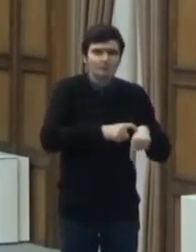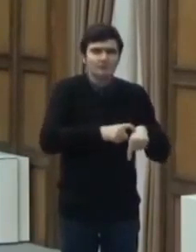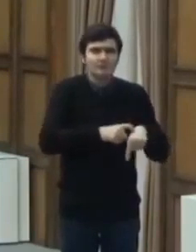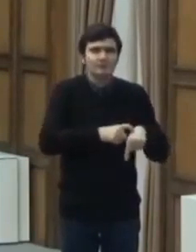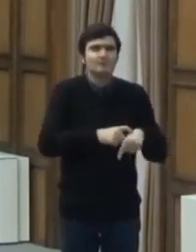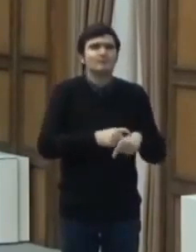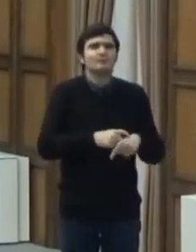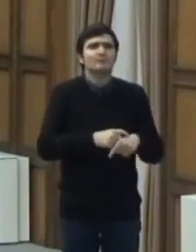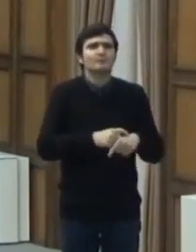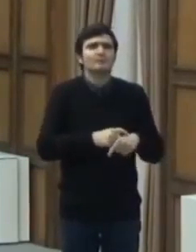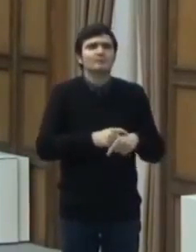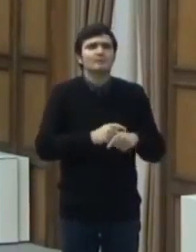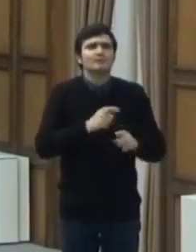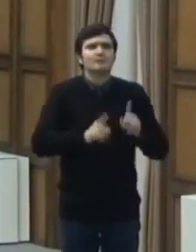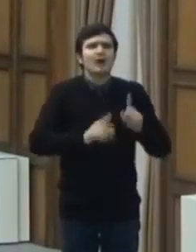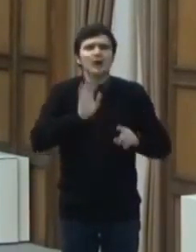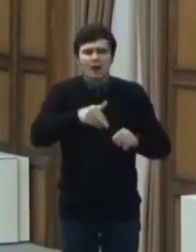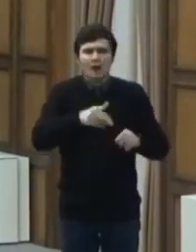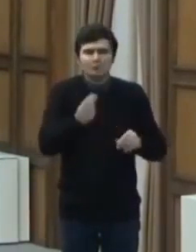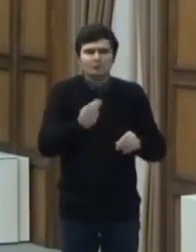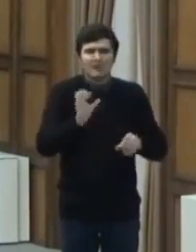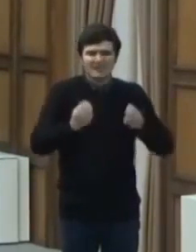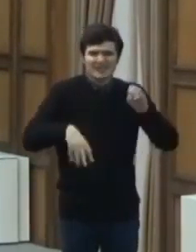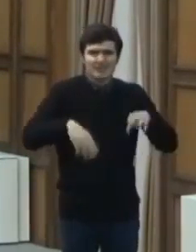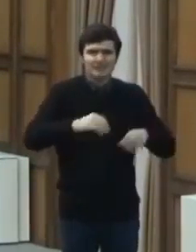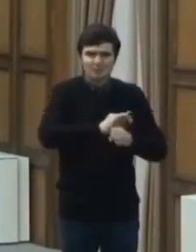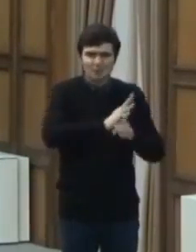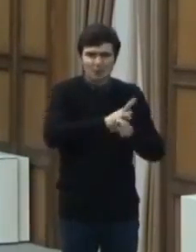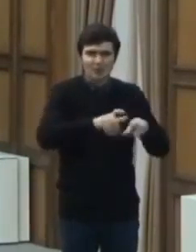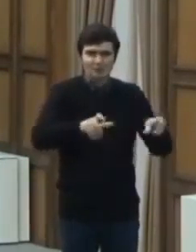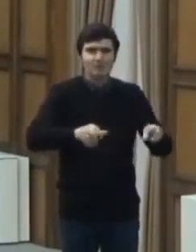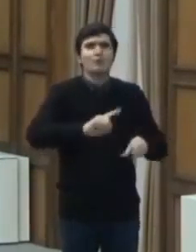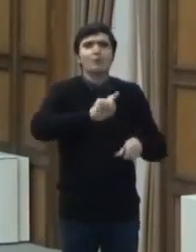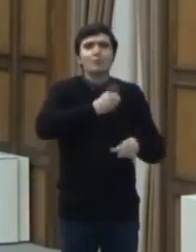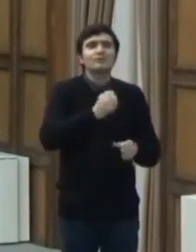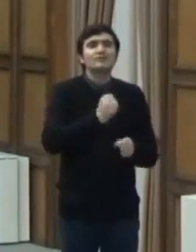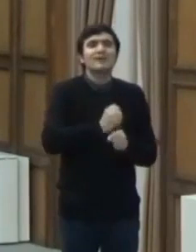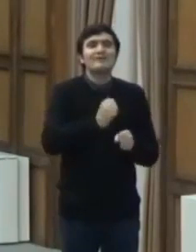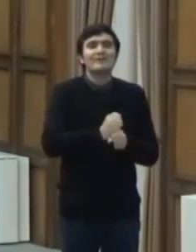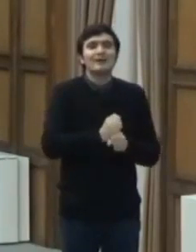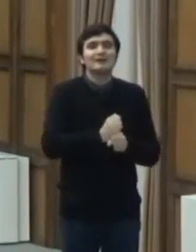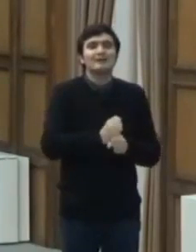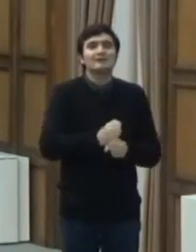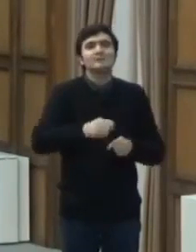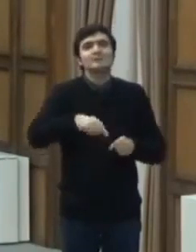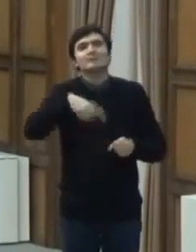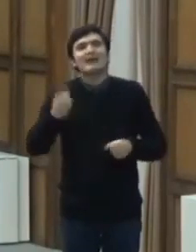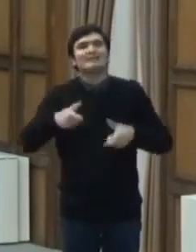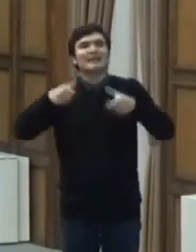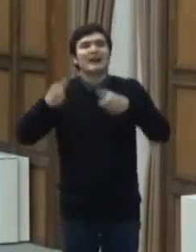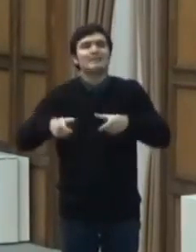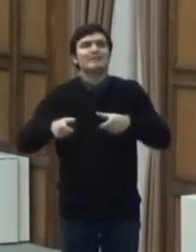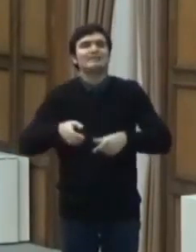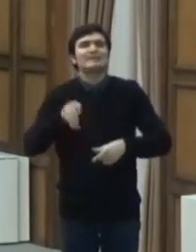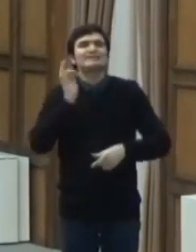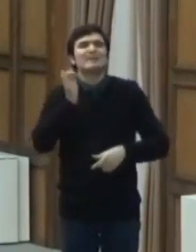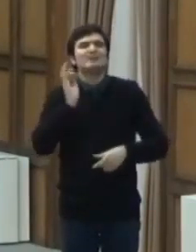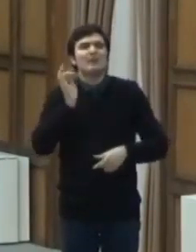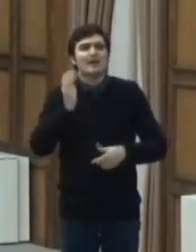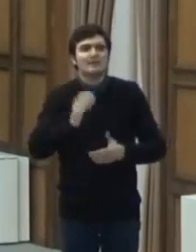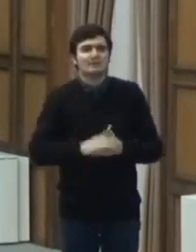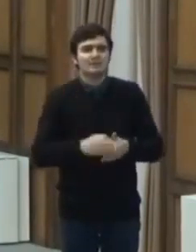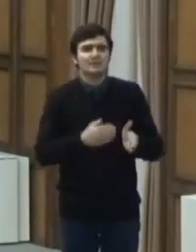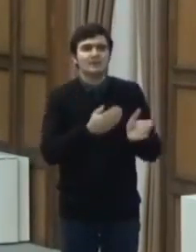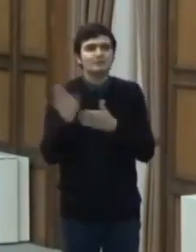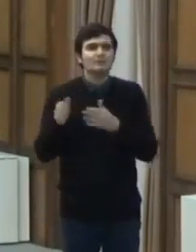patologie COVID se vor putea desfășura în cabinete special desemnate. Odată cu 15